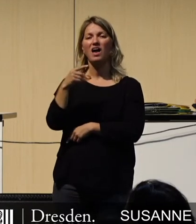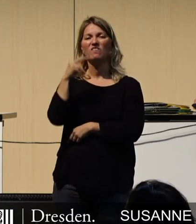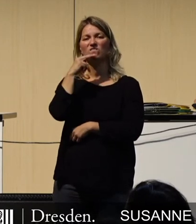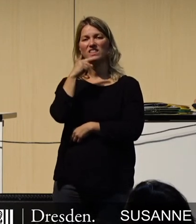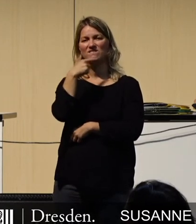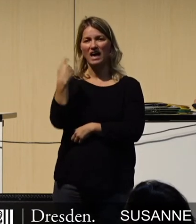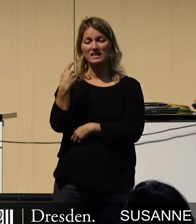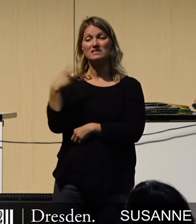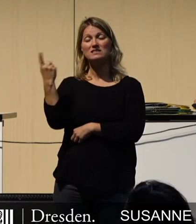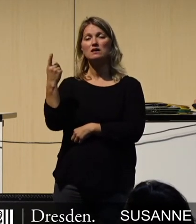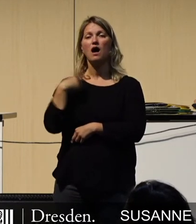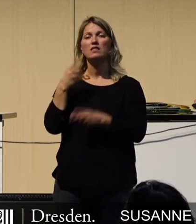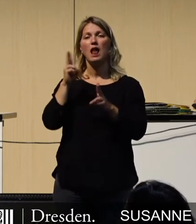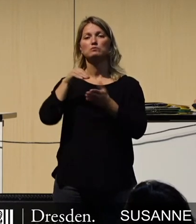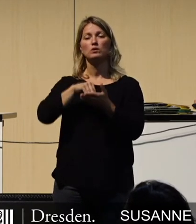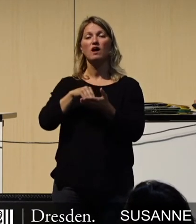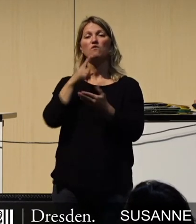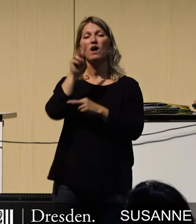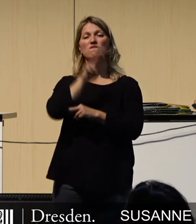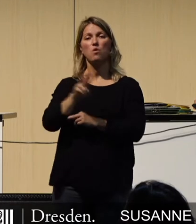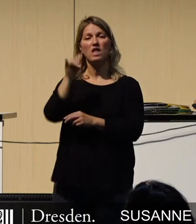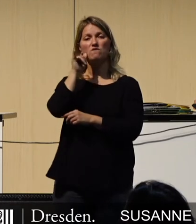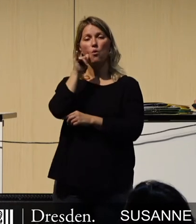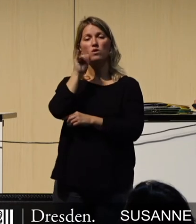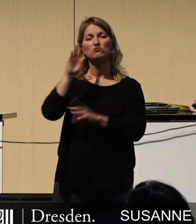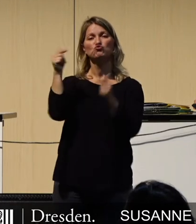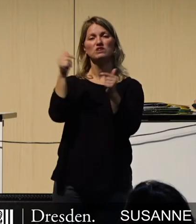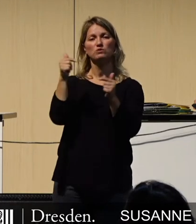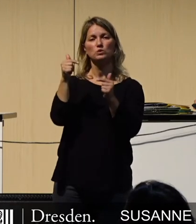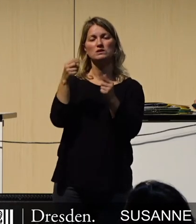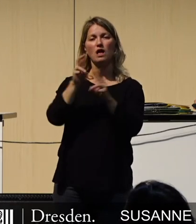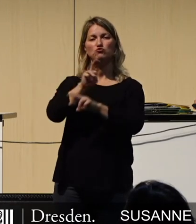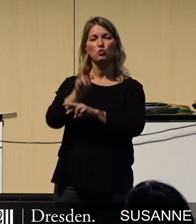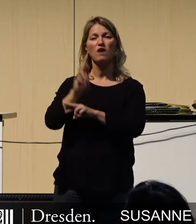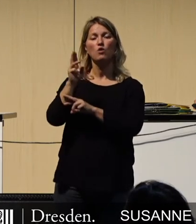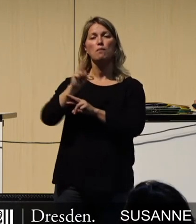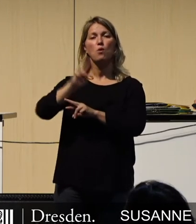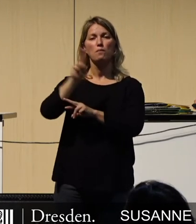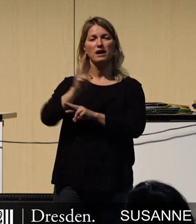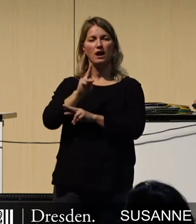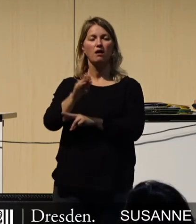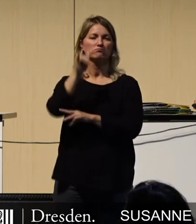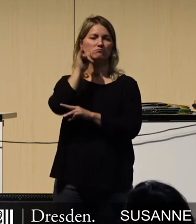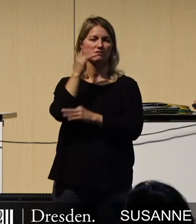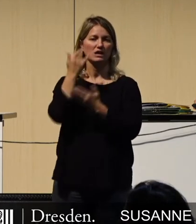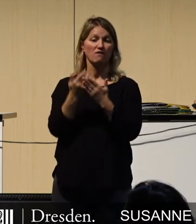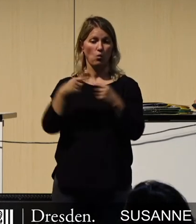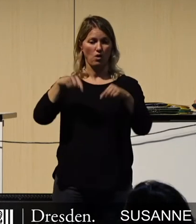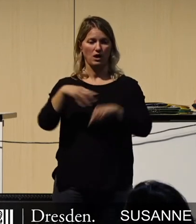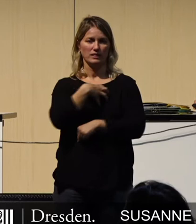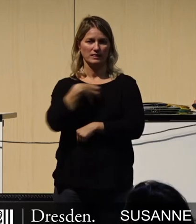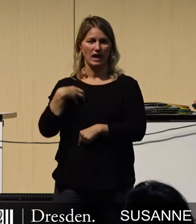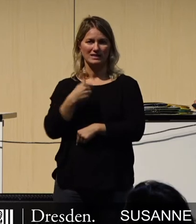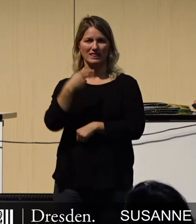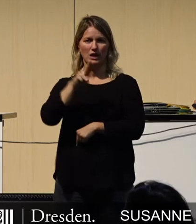Lehrstuhlinhaber des Vodafone Stiftungslehrstuhls für mobile Nachrichtensysteme an der hiesigen TU. Geäußert